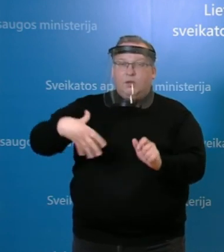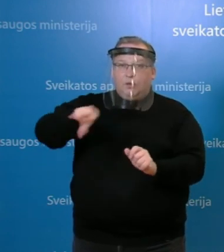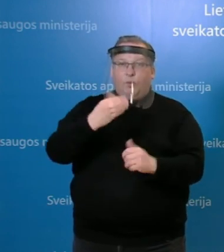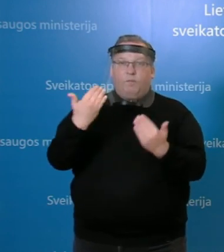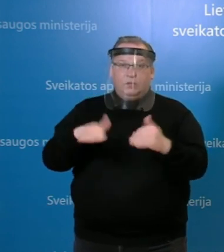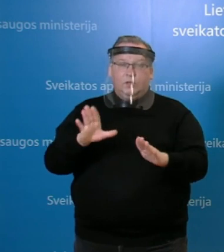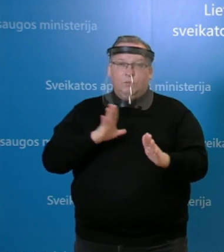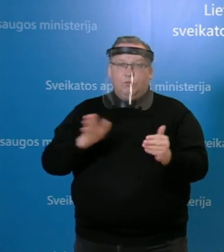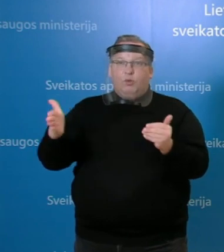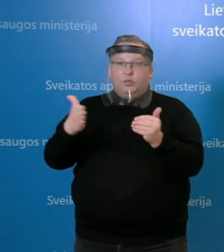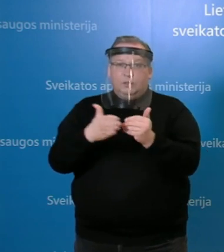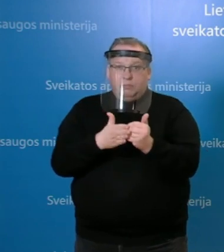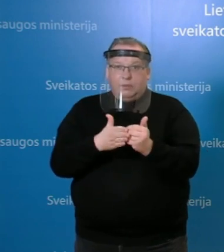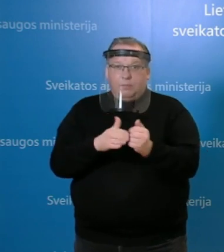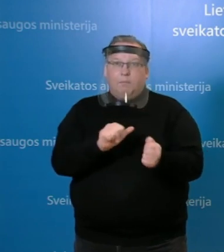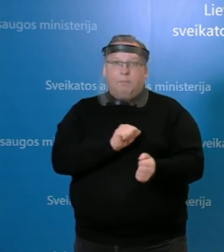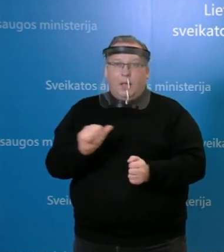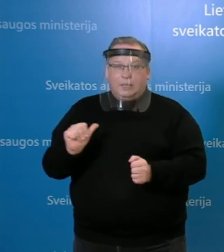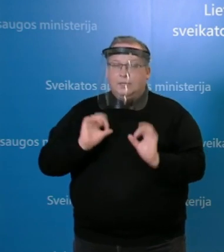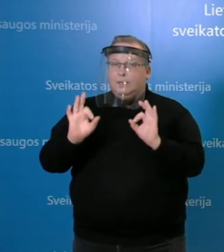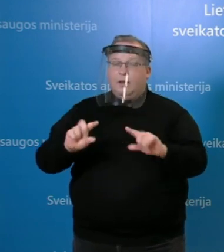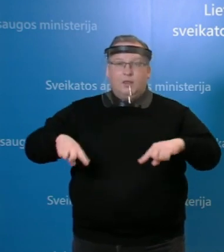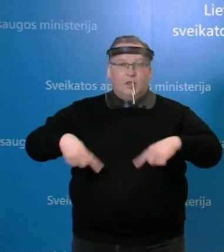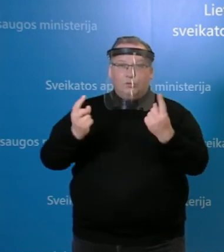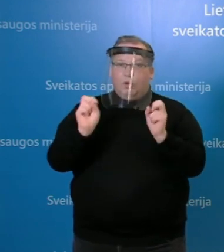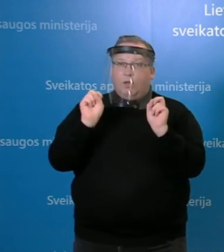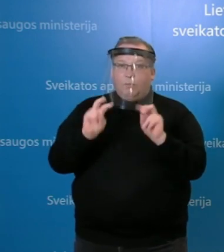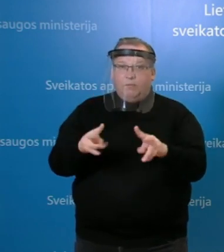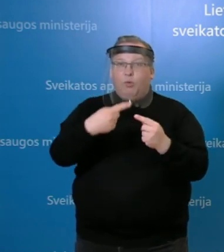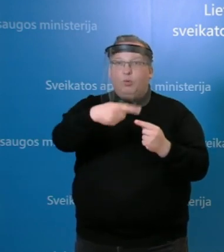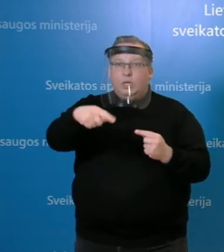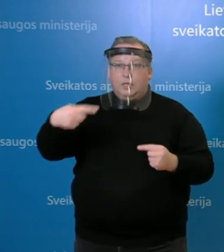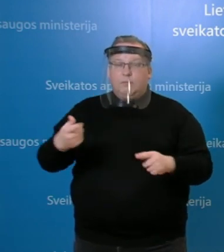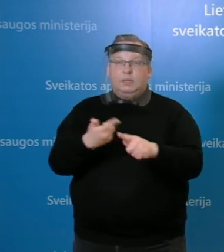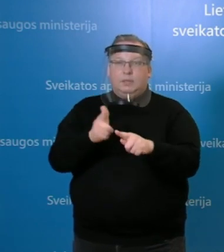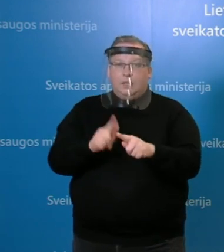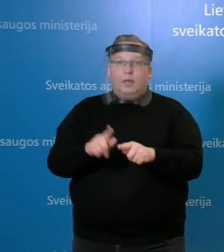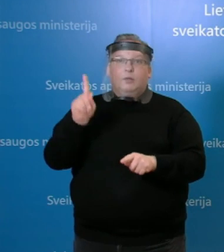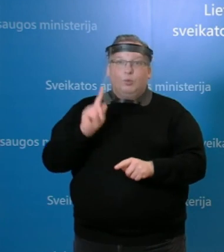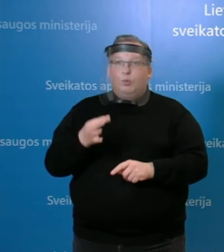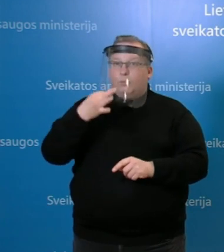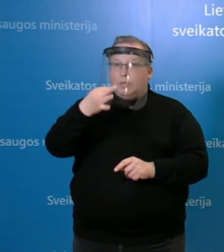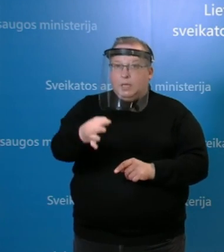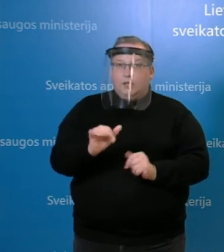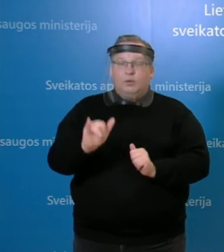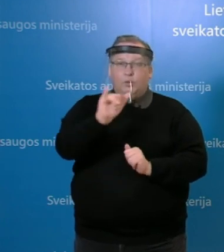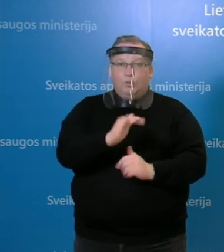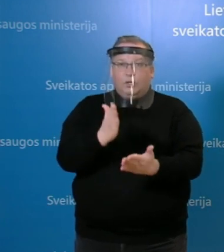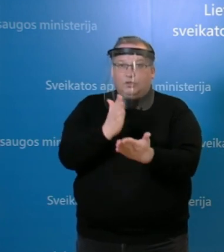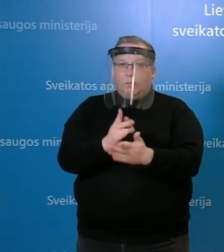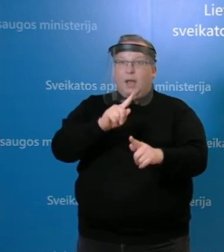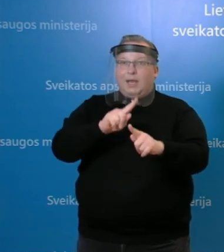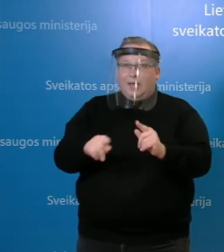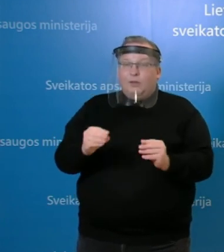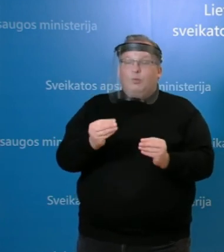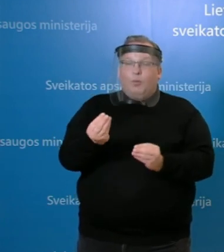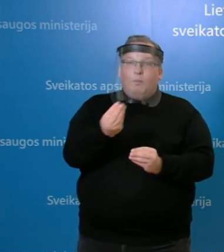izoliuoti savo laikiai ir iš tikrųjų, nesukėlė rizikos kitiems ir, ką ir bandau pasakyti, ir kur yra atvej ir greitojama įsito